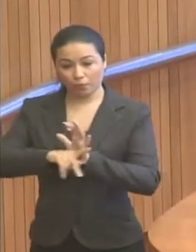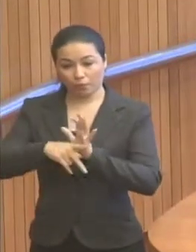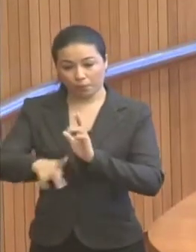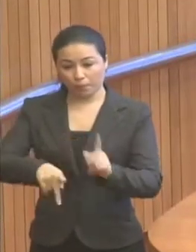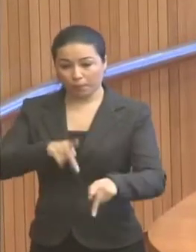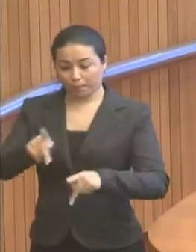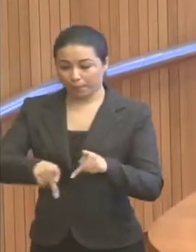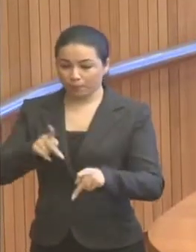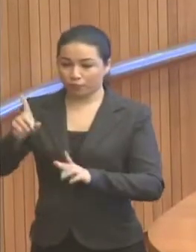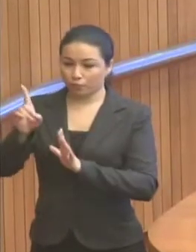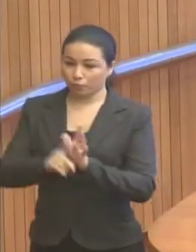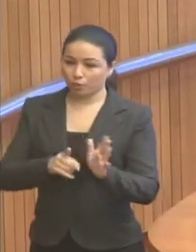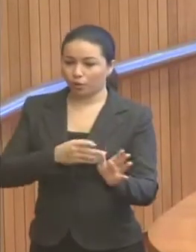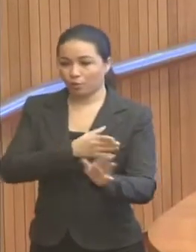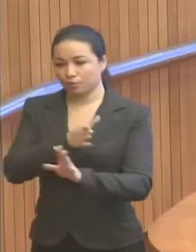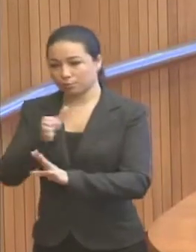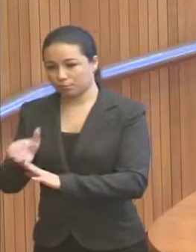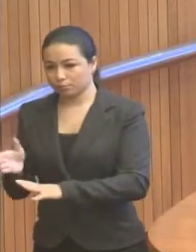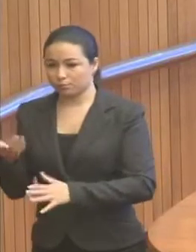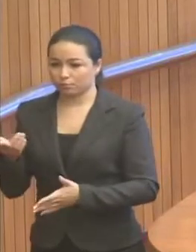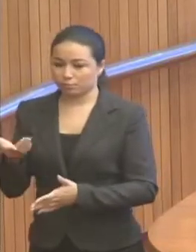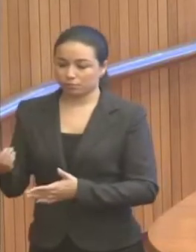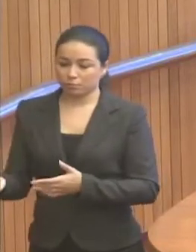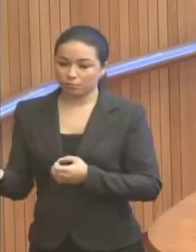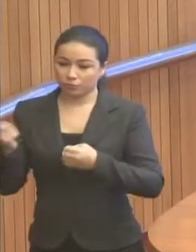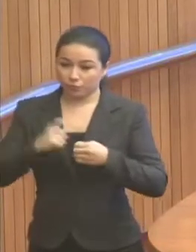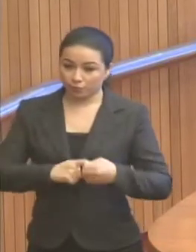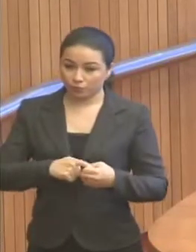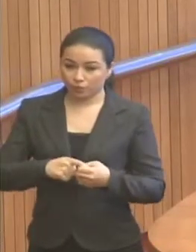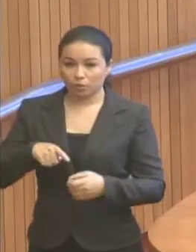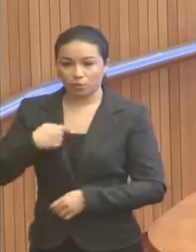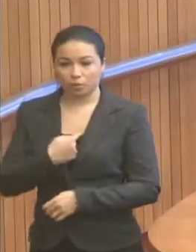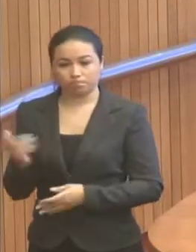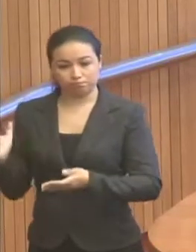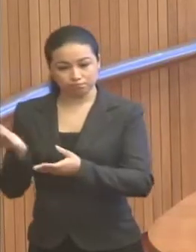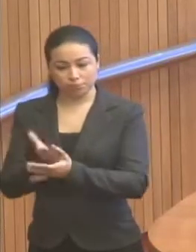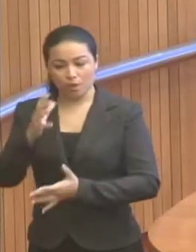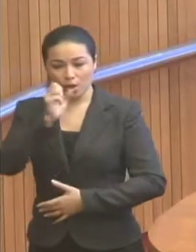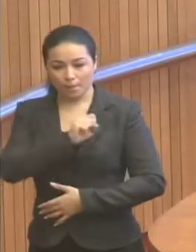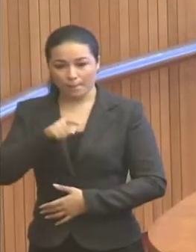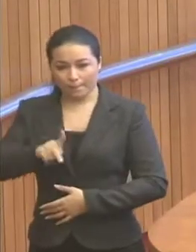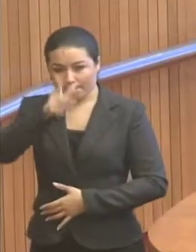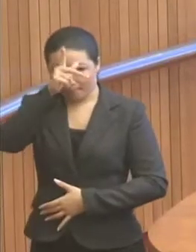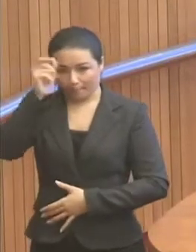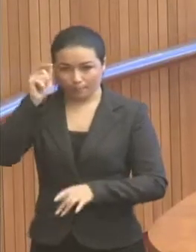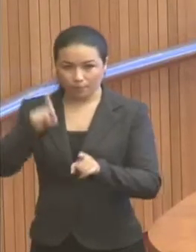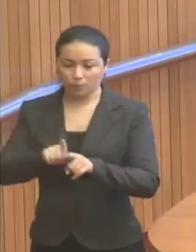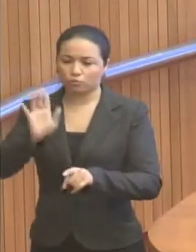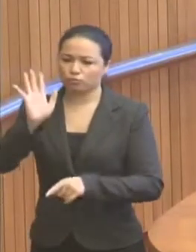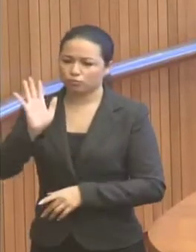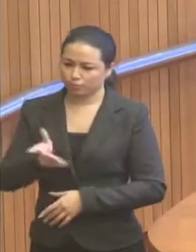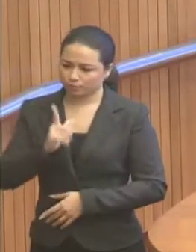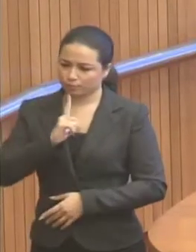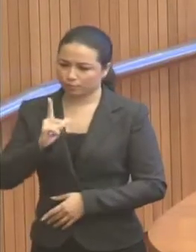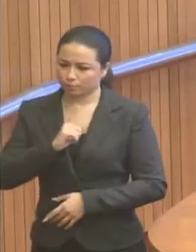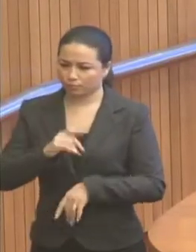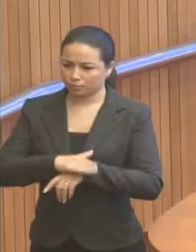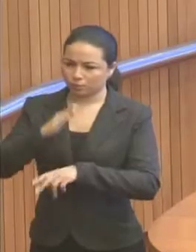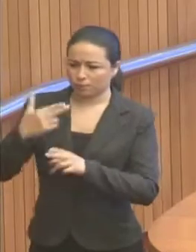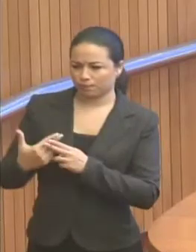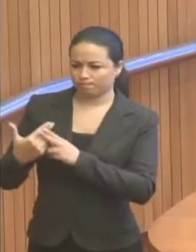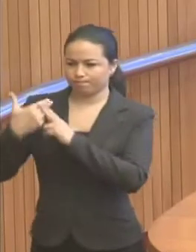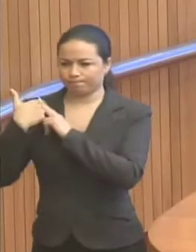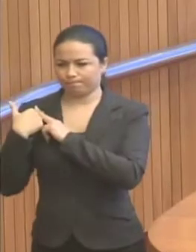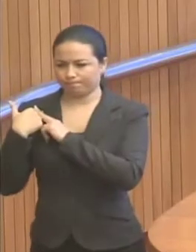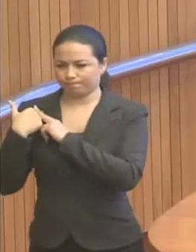locomover. Aí sim, vamos instalar um processo urgente que o prefeito, inclusive, tem muita responsabilidade